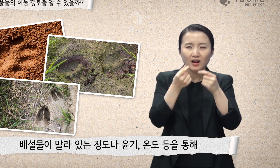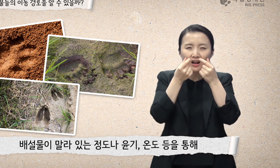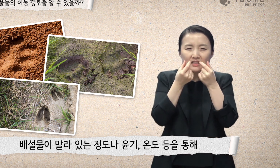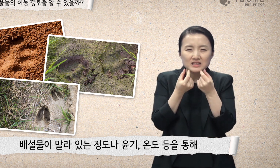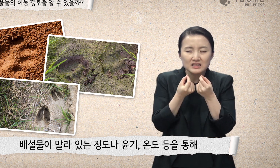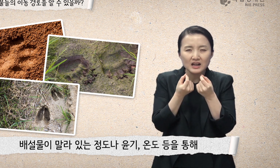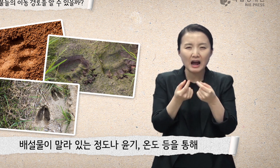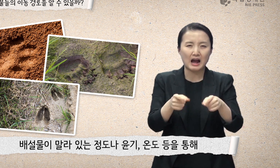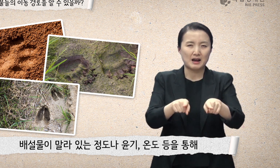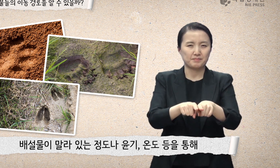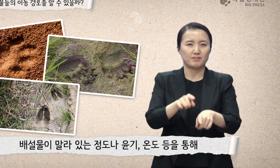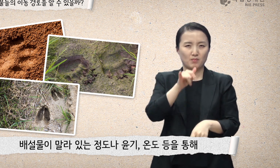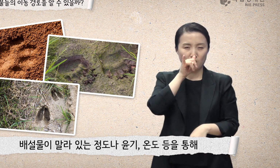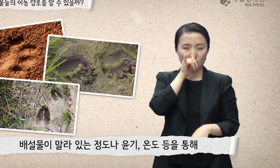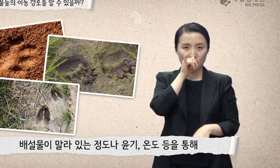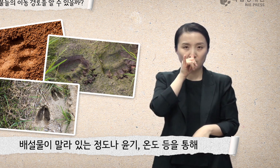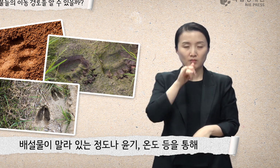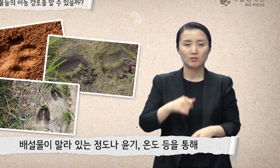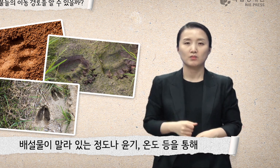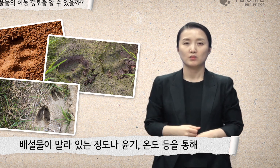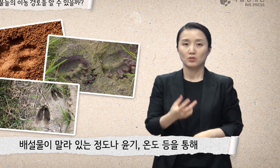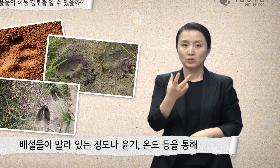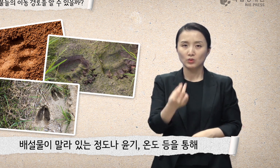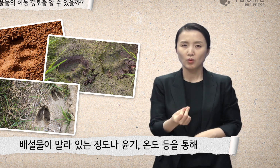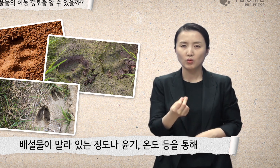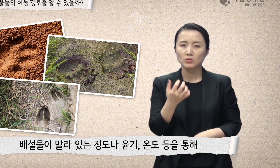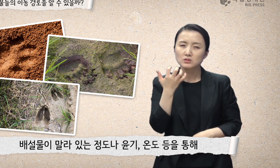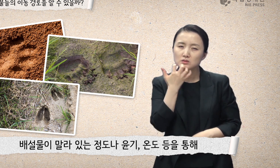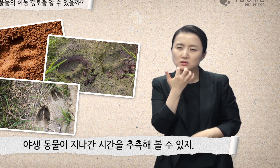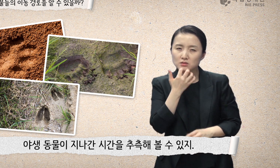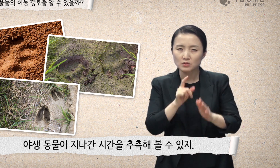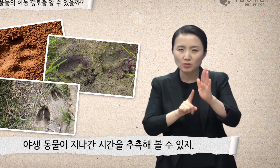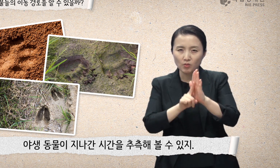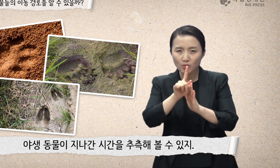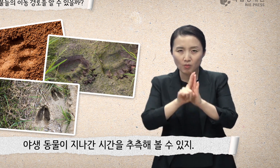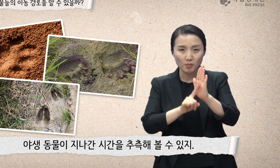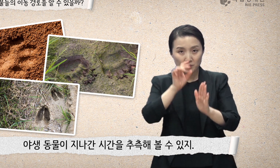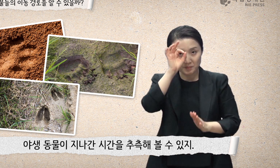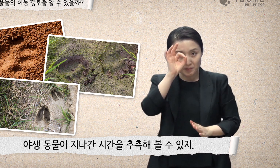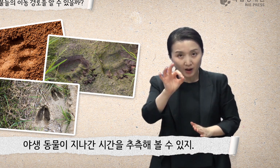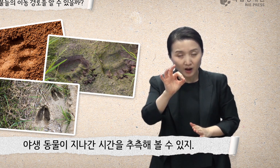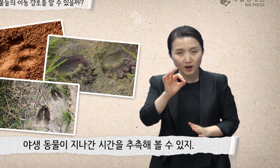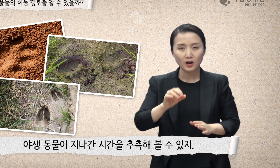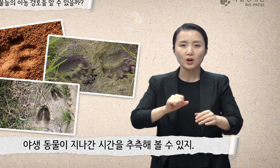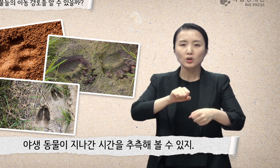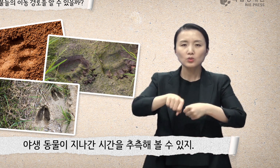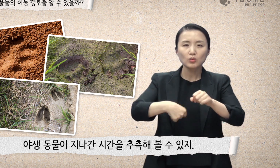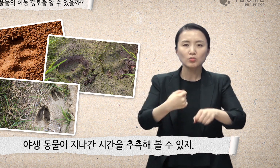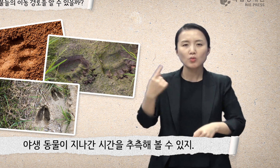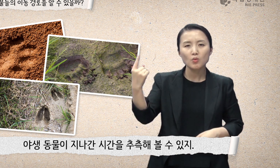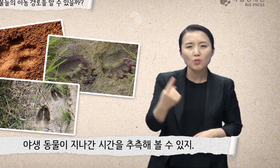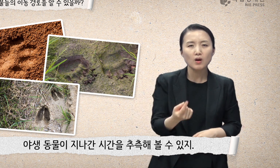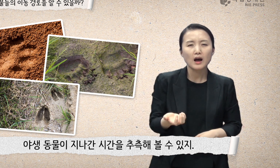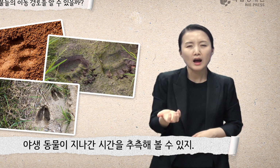말라 있는 정도나 윤기, 온도 등을 통해 야생동물이 지나간 시간을 추측해 볼 수 있지.